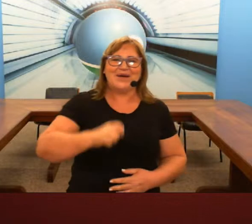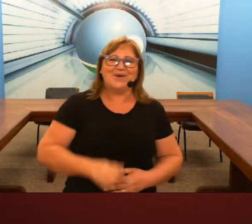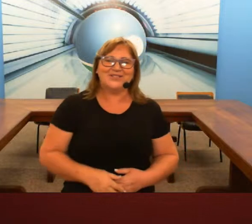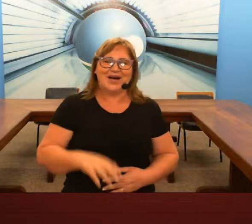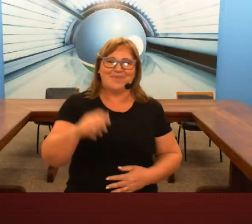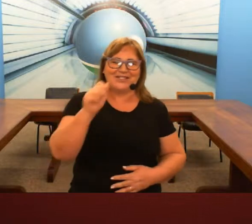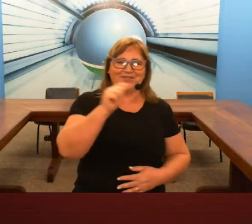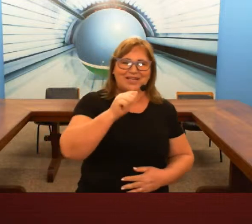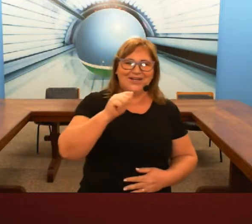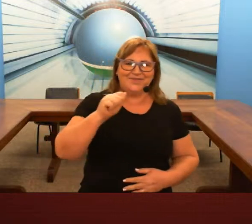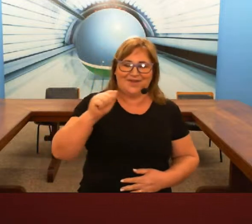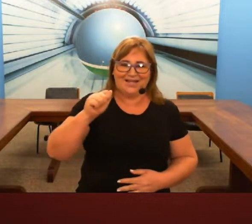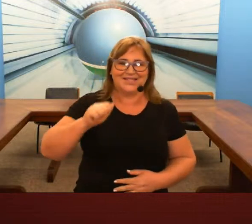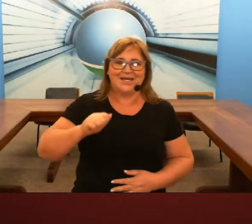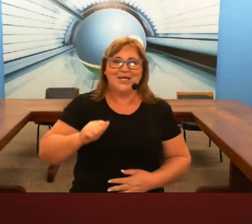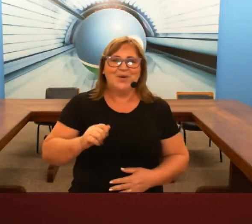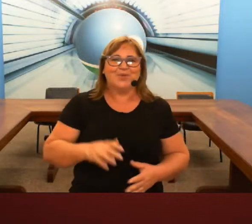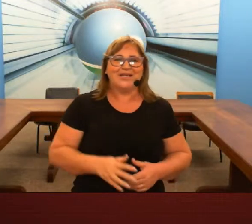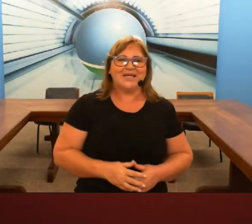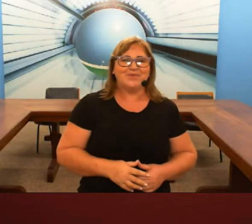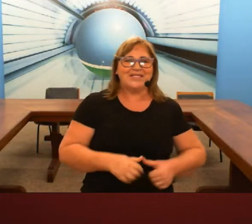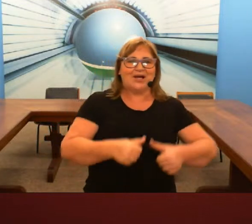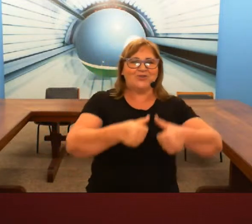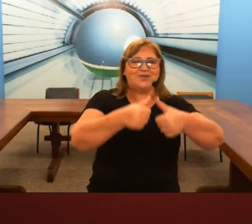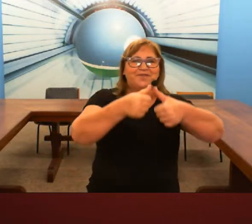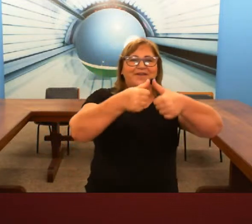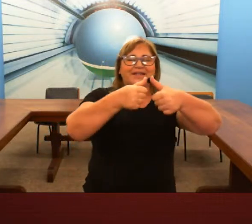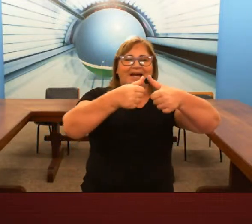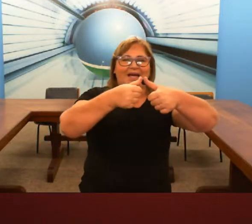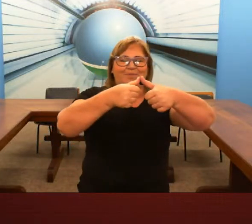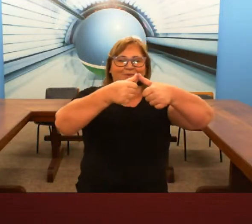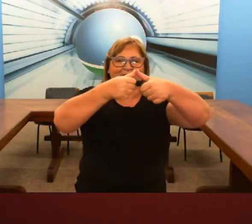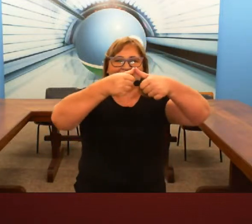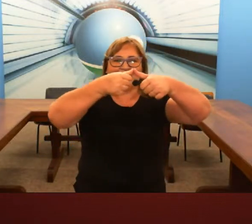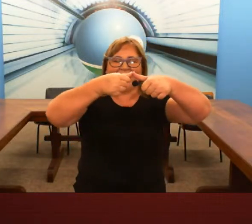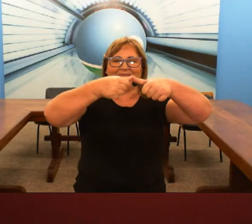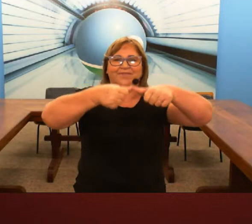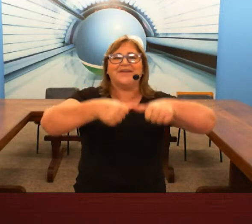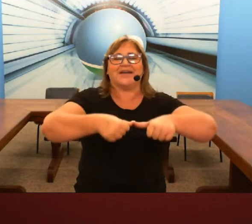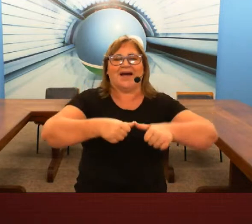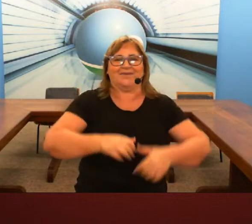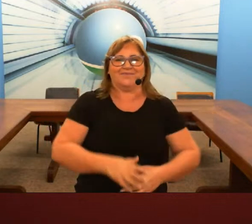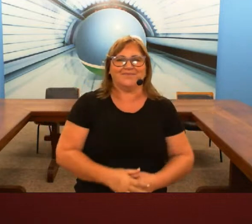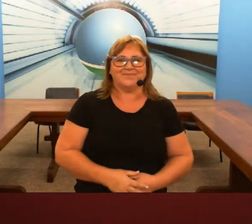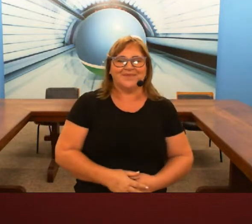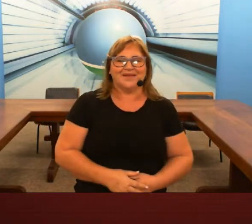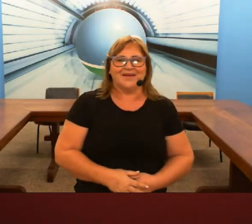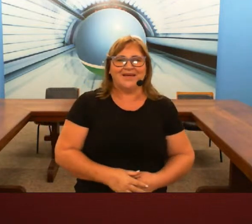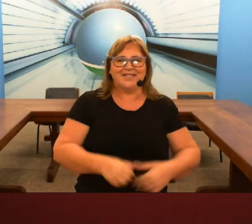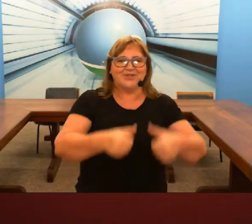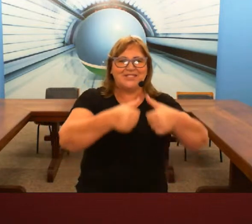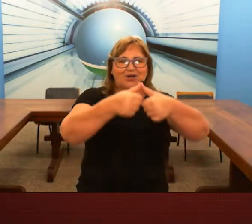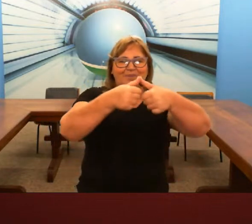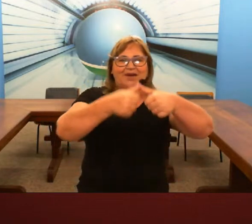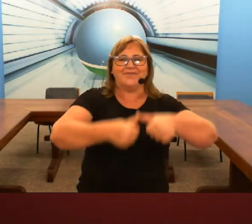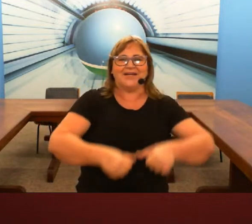emoção a partir do que ele faz né por exemplo sinal de ficar em português da palavra ficar esse é o sinal da palavra ficar